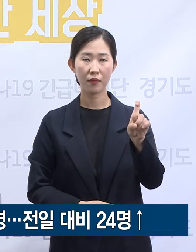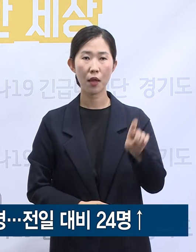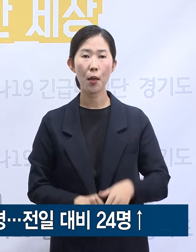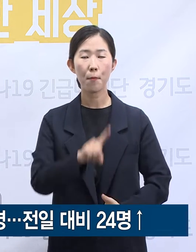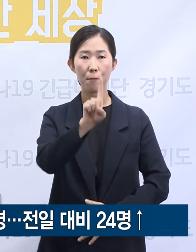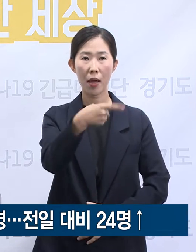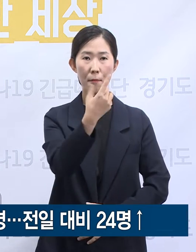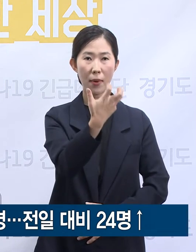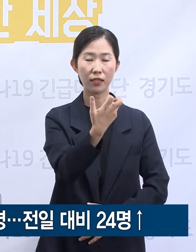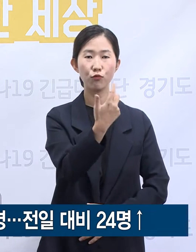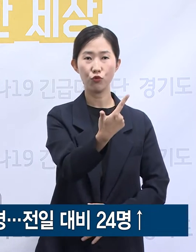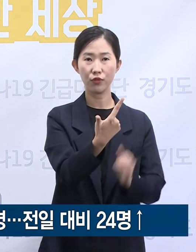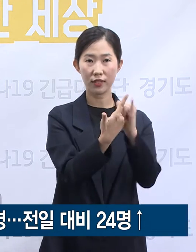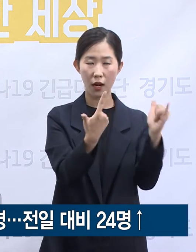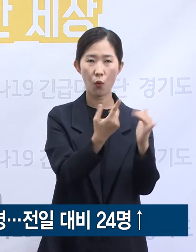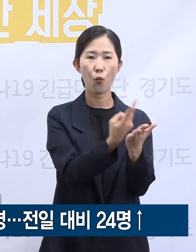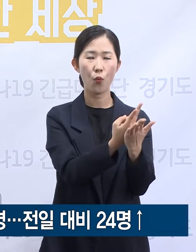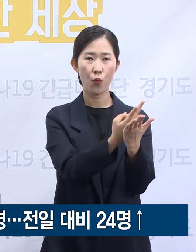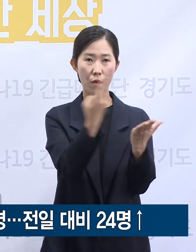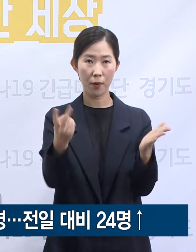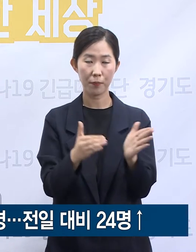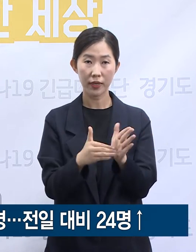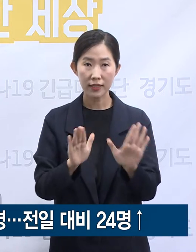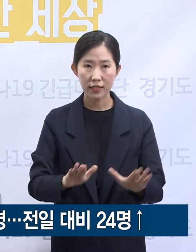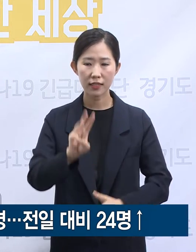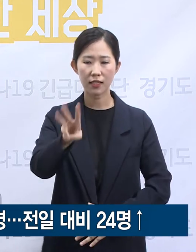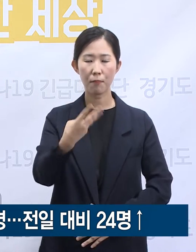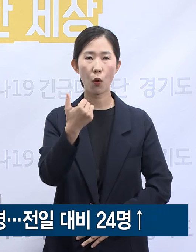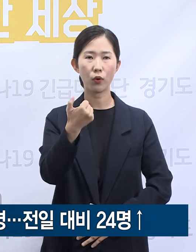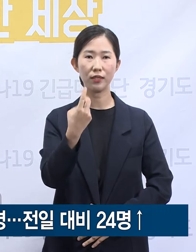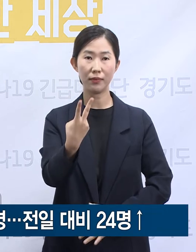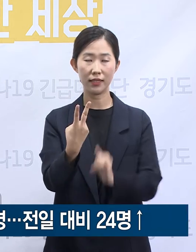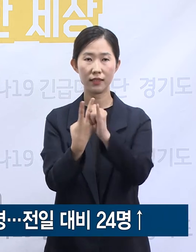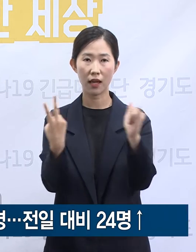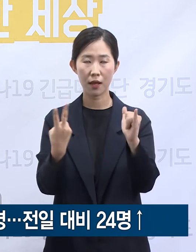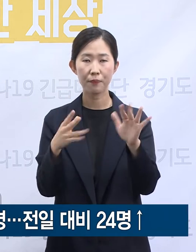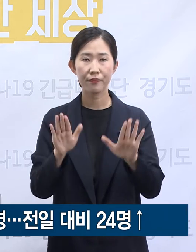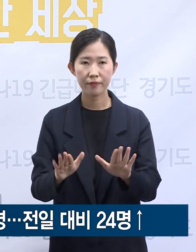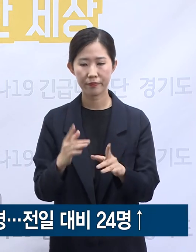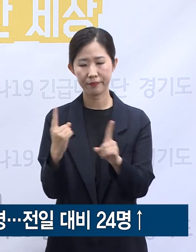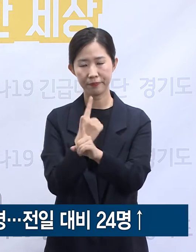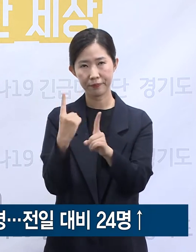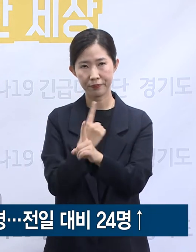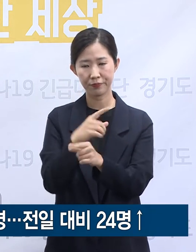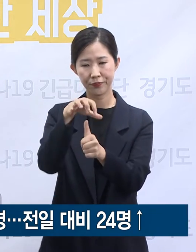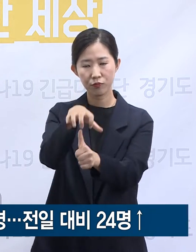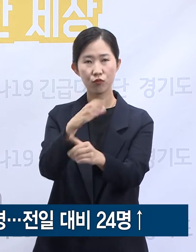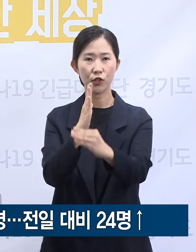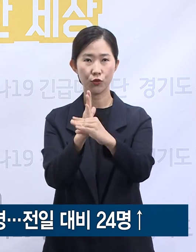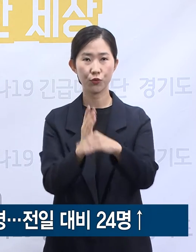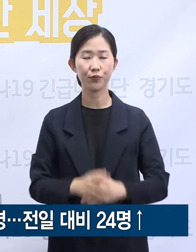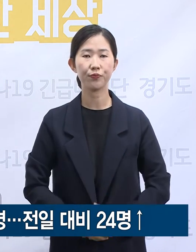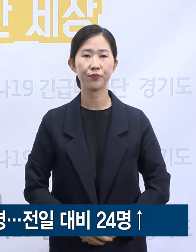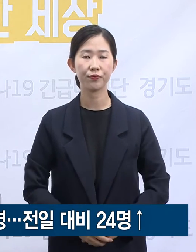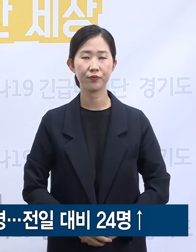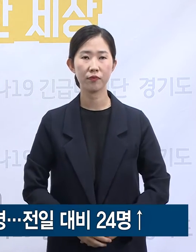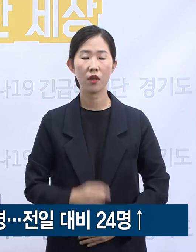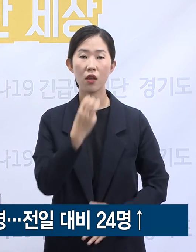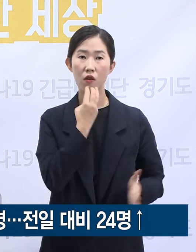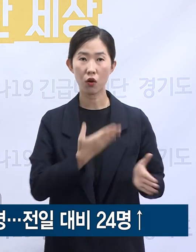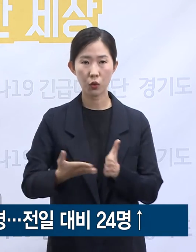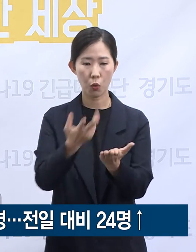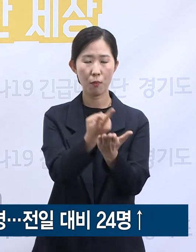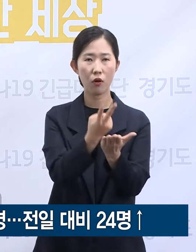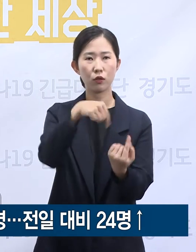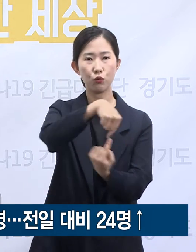186명은 태어나였고 현재 352명이 병원 및 생활치료센터에서 격리 중입니다. 다음은 경기도 병상